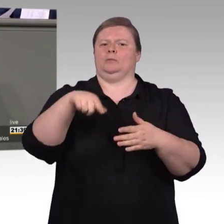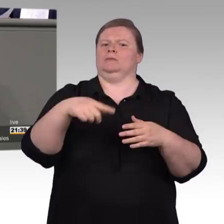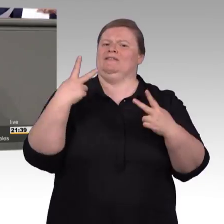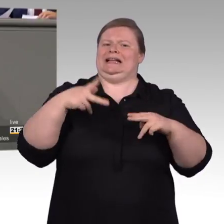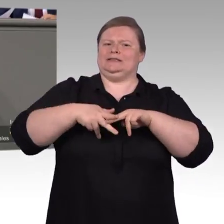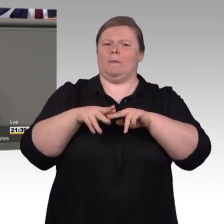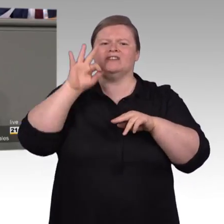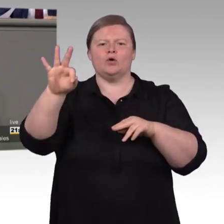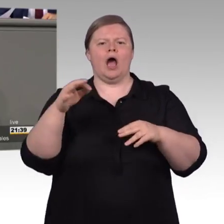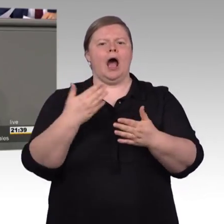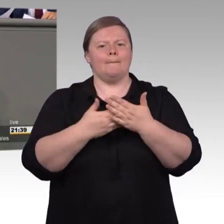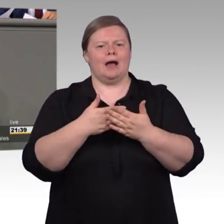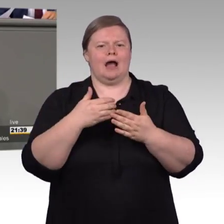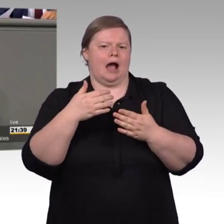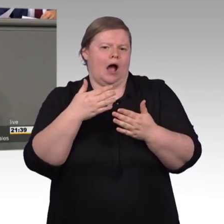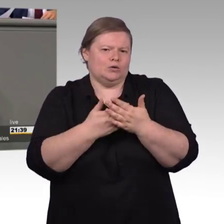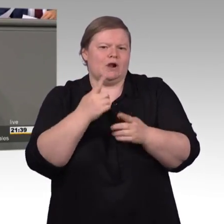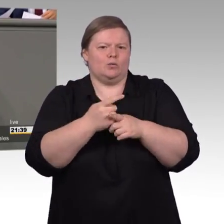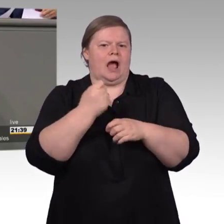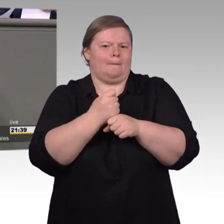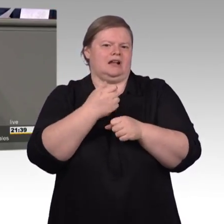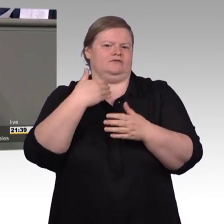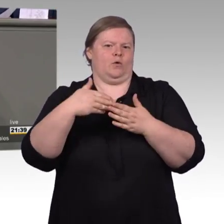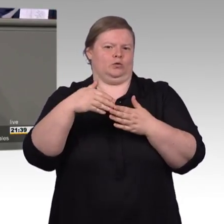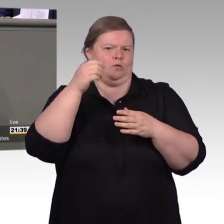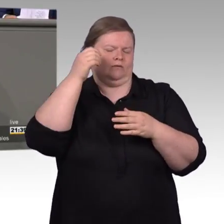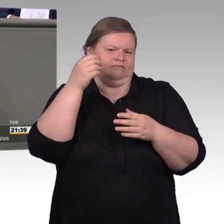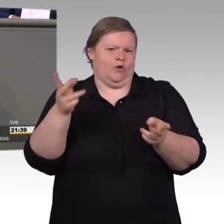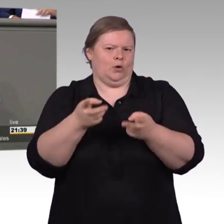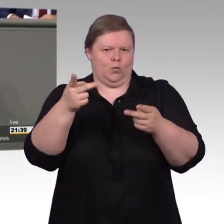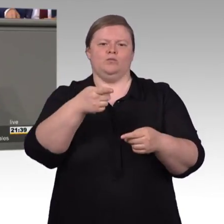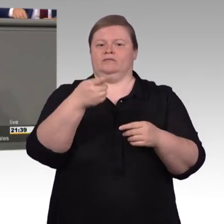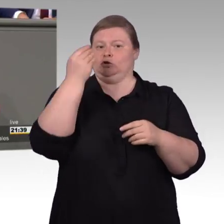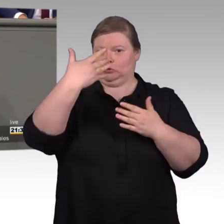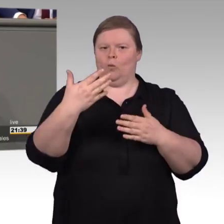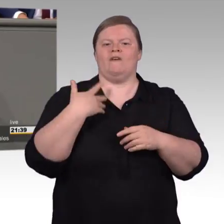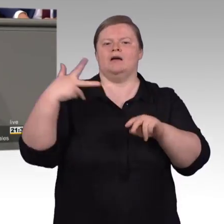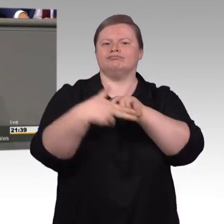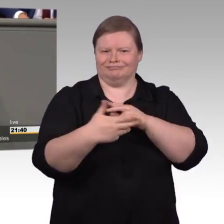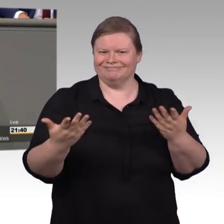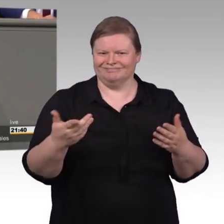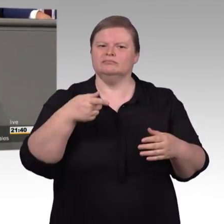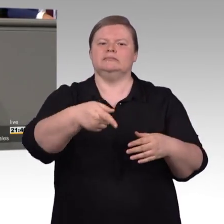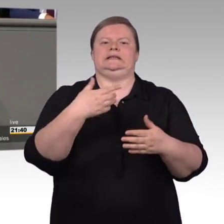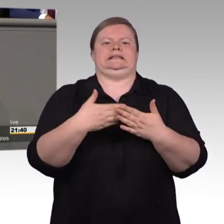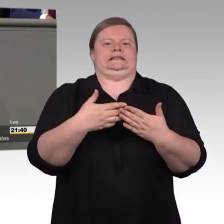pünktlich in nationales Recht umsetzen wollen und auch müssen. Und beides drängte, weil die Regierungsbildung etwas länger gedauert hat.